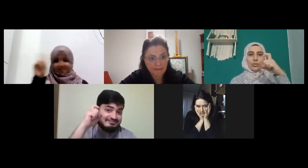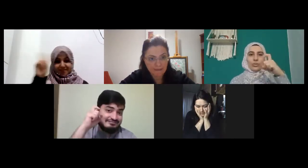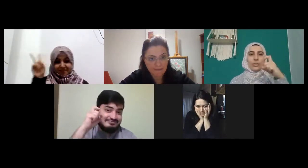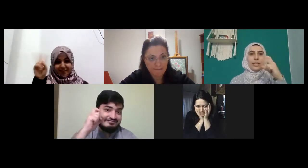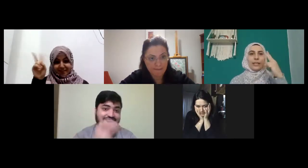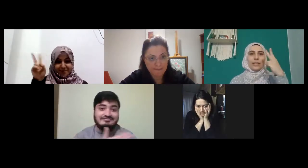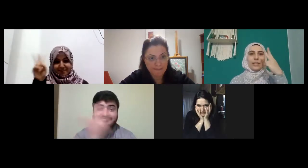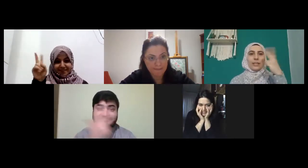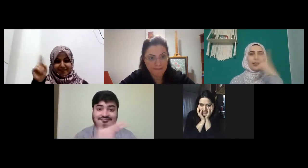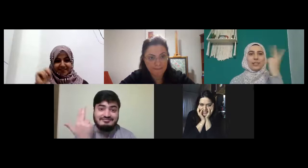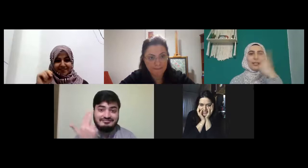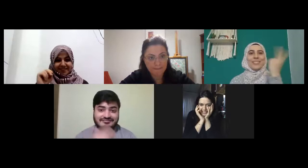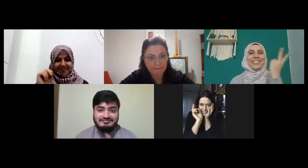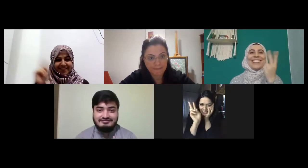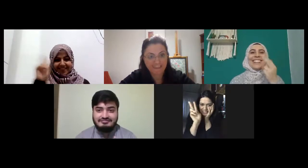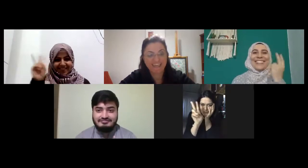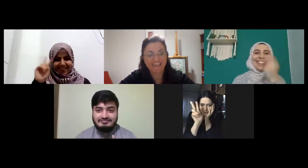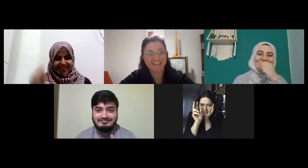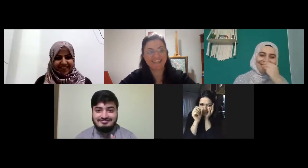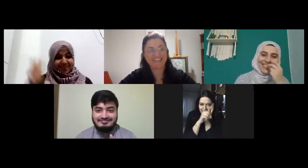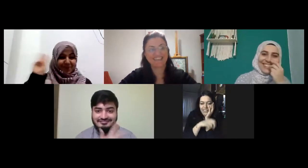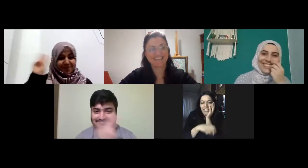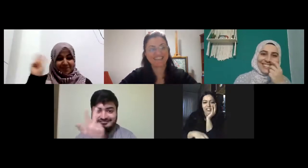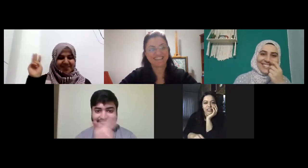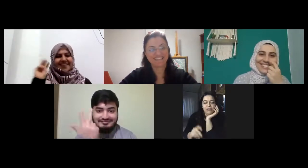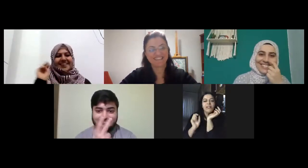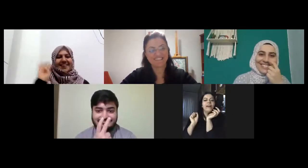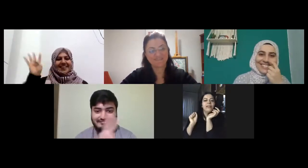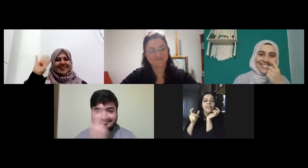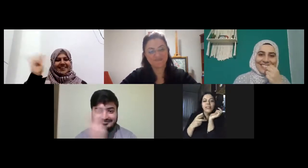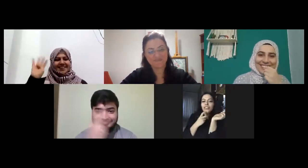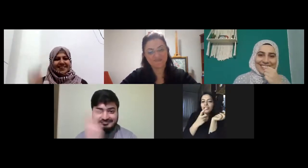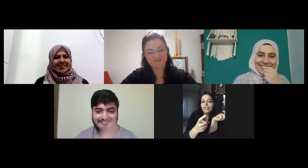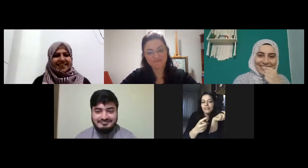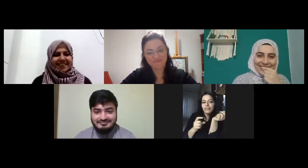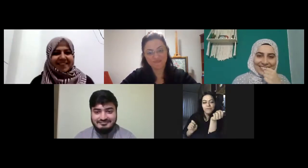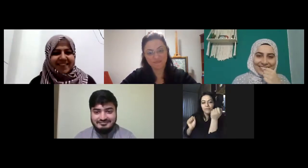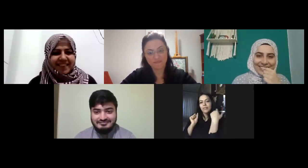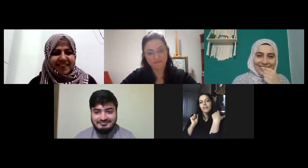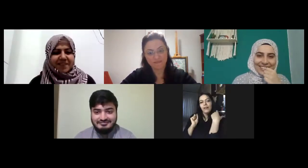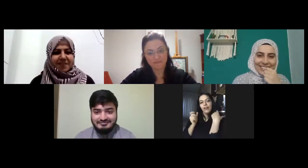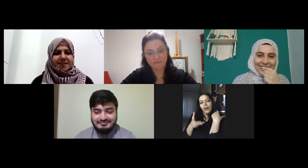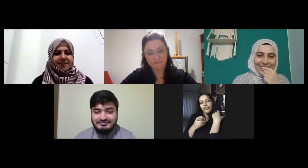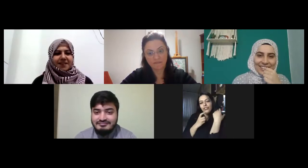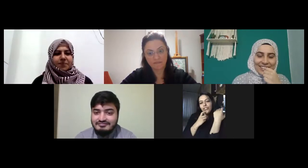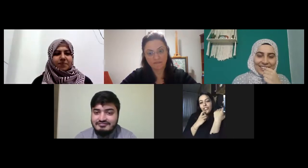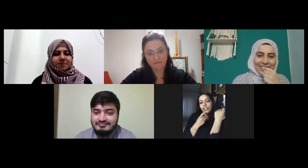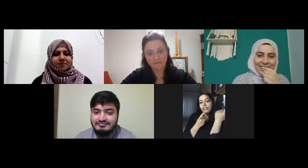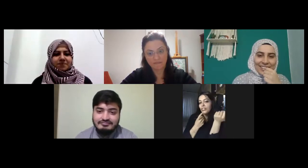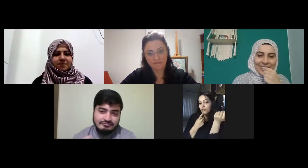yirmi yirmi kaç yaşındasın mesela kaç yaş yaş bu